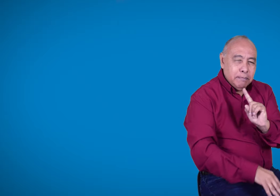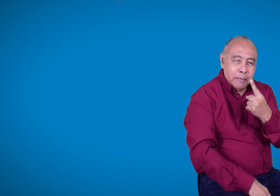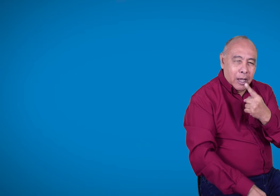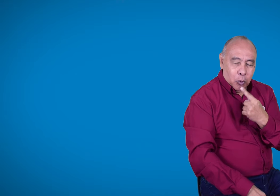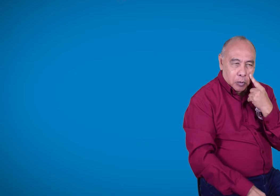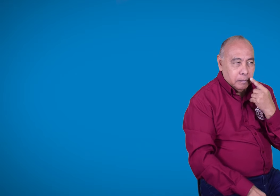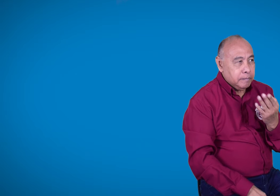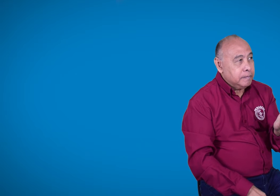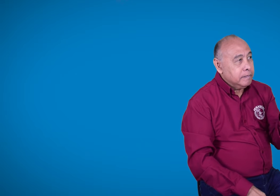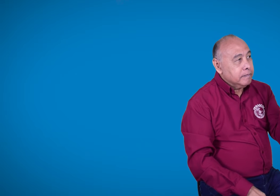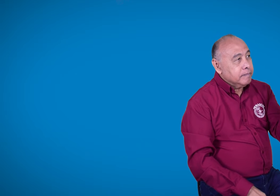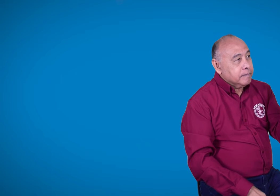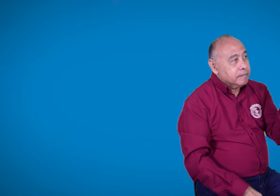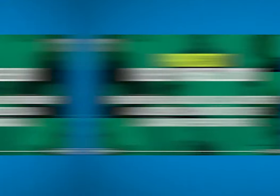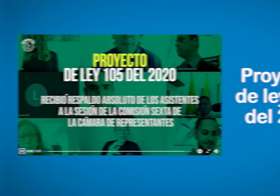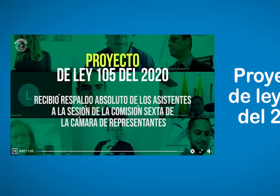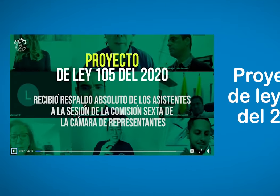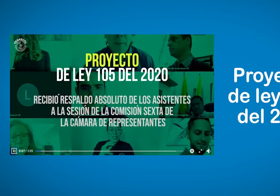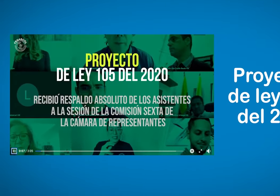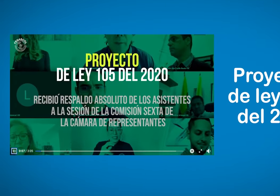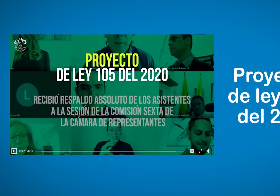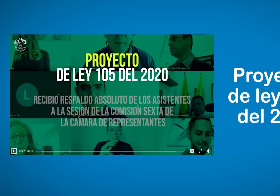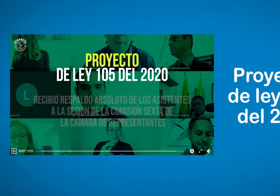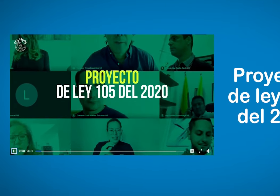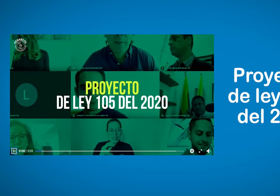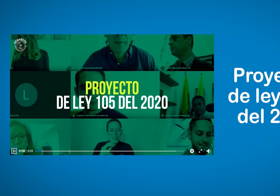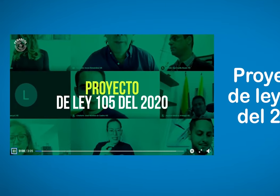proyecto de ley 105 del 2020.